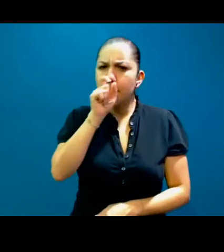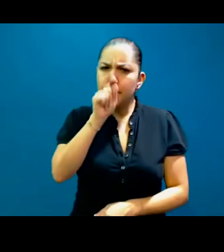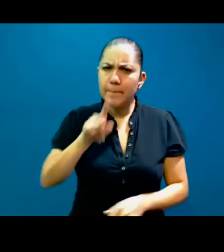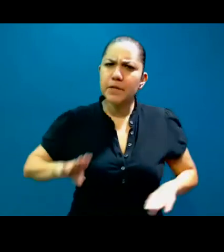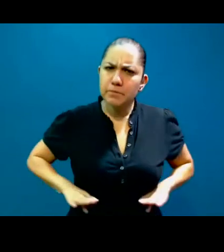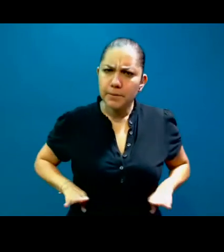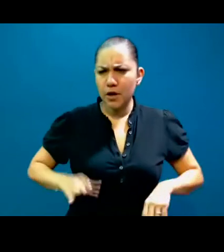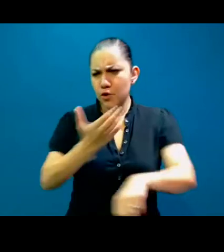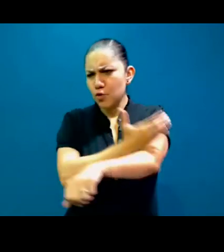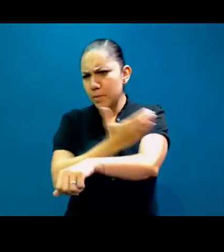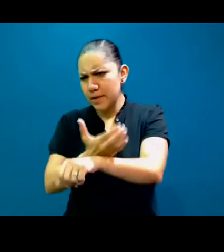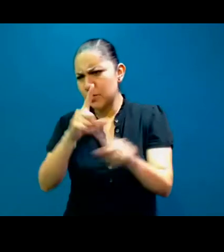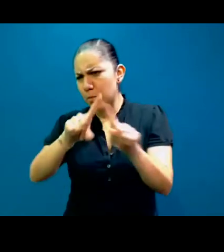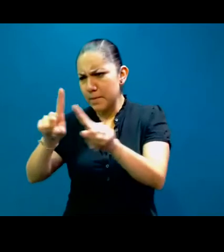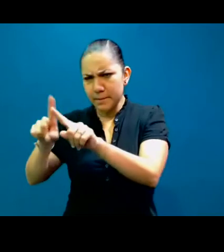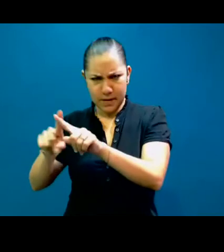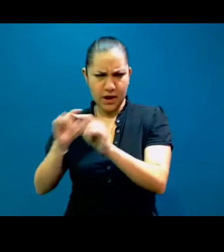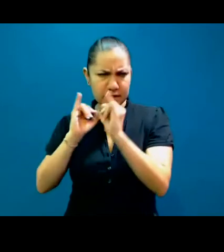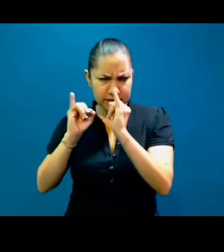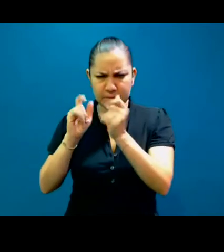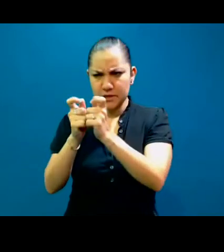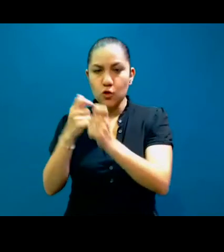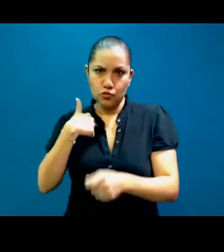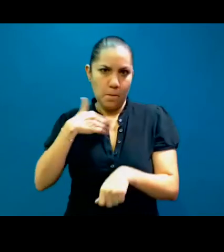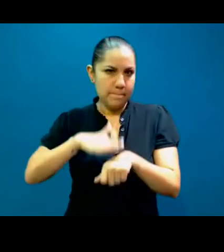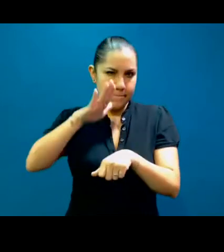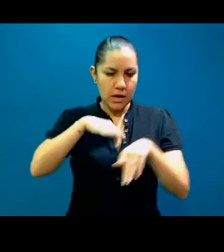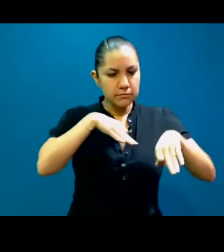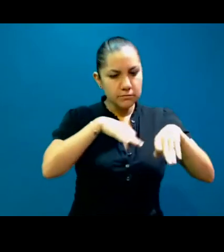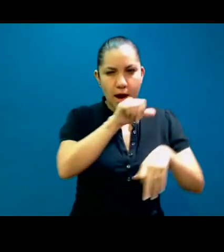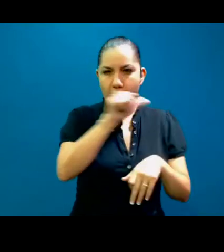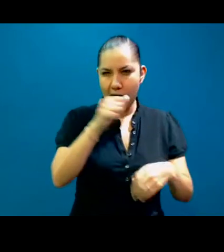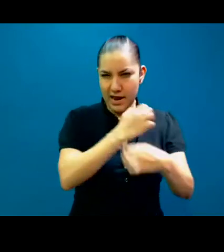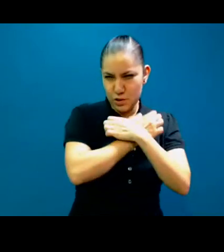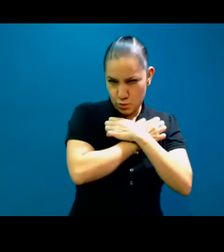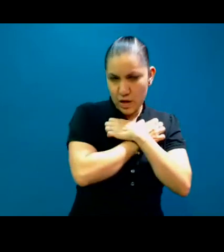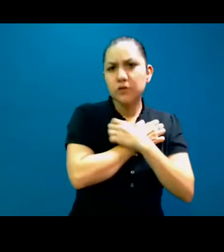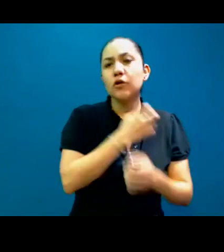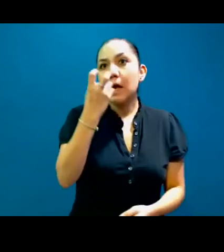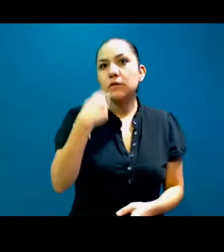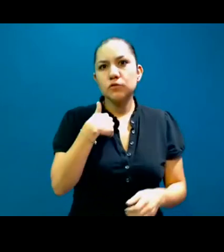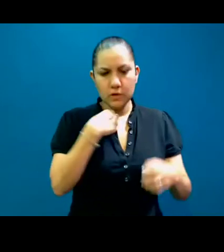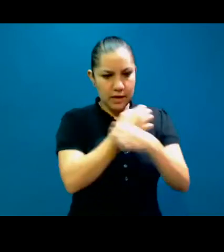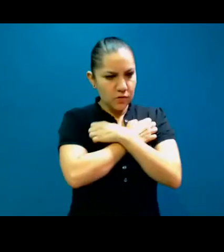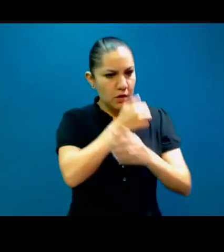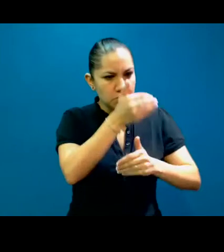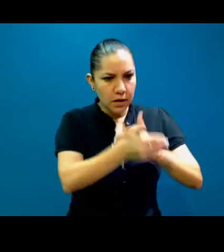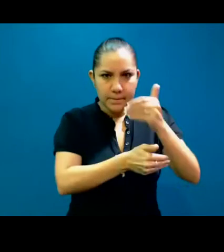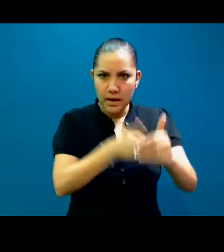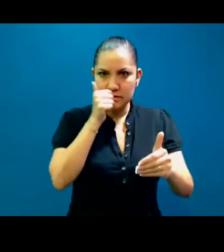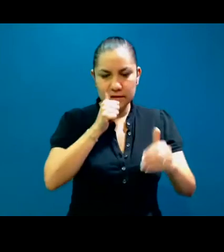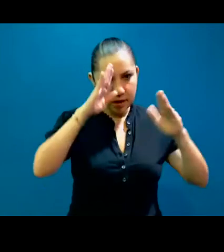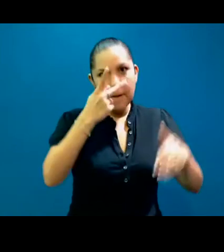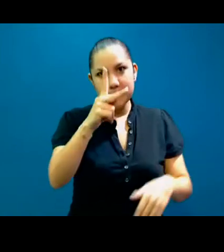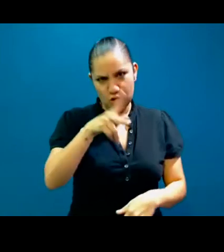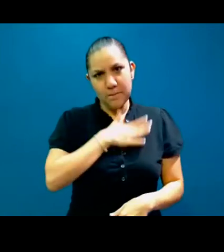Yo trabajo con las escuelas. He tomado tiempo personal, tiempo con mi familia. Mi familia me apoya 100%. Entonces, estoy aquí el día de hoy